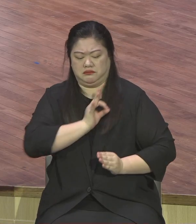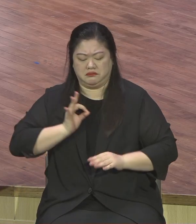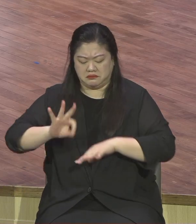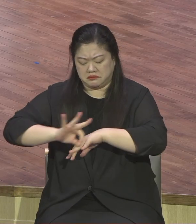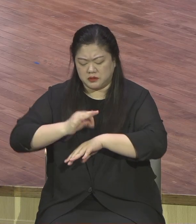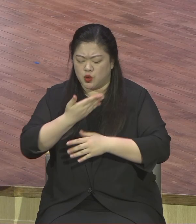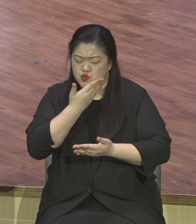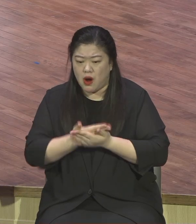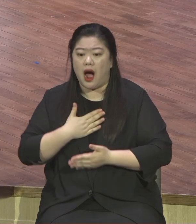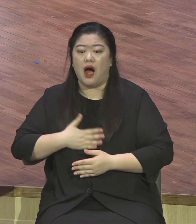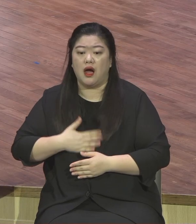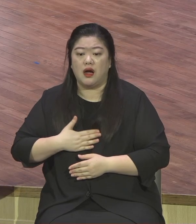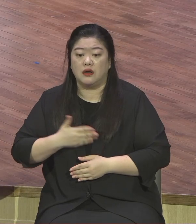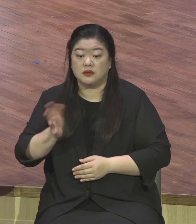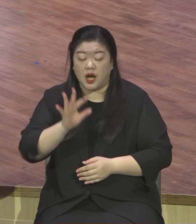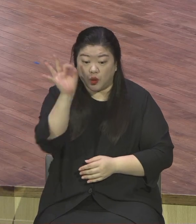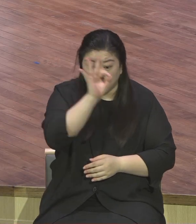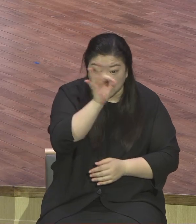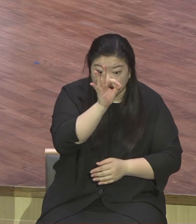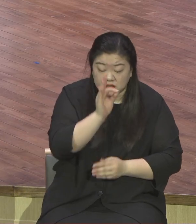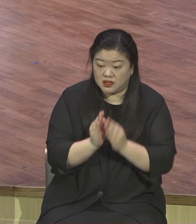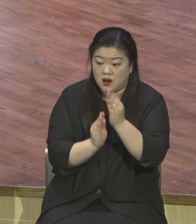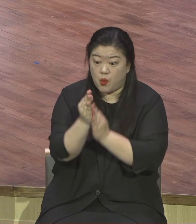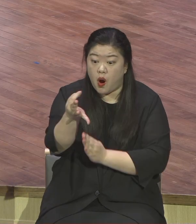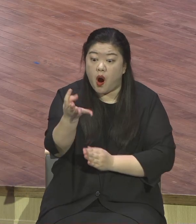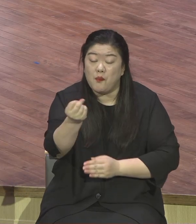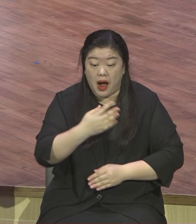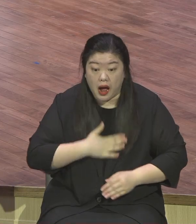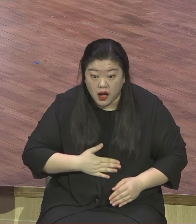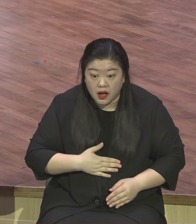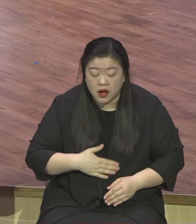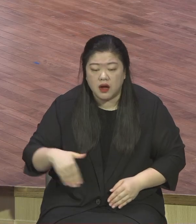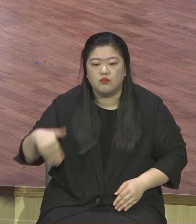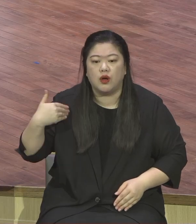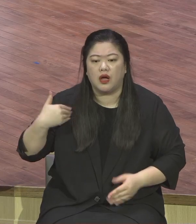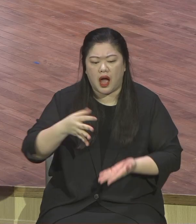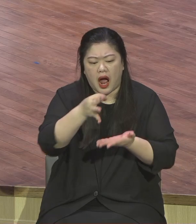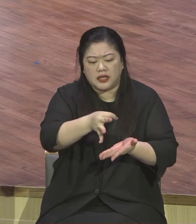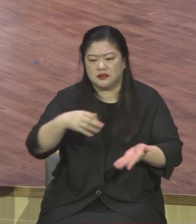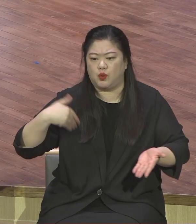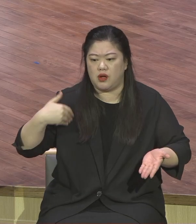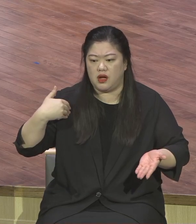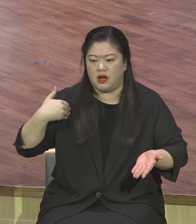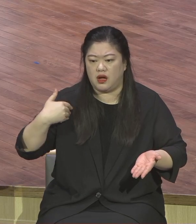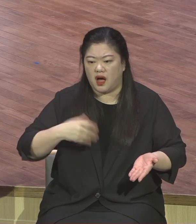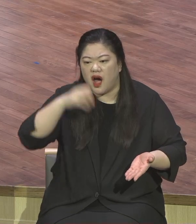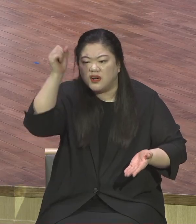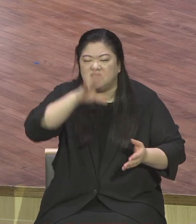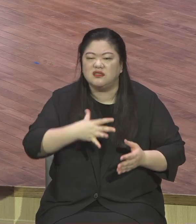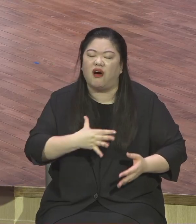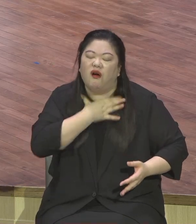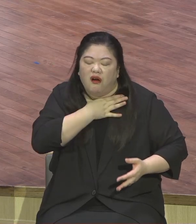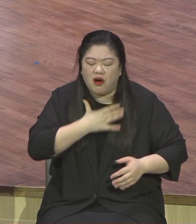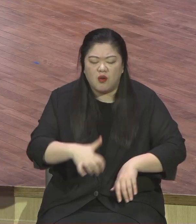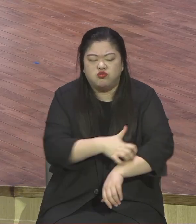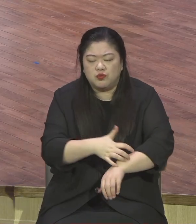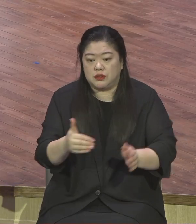가치를 아는 자만이 그 가치에 해당되는 축복을 맛볼 수 있다 그